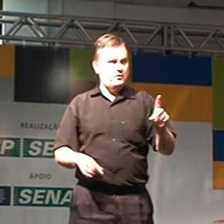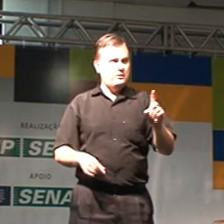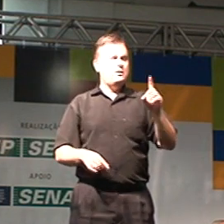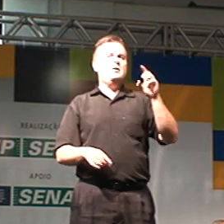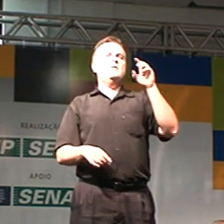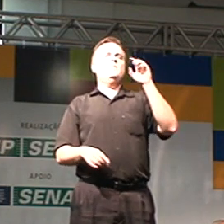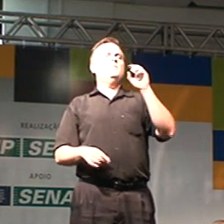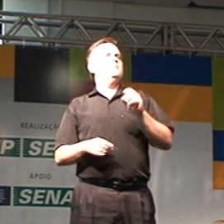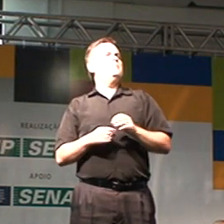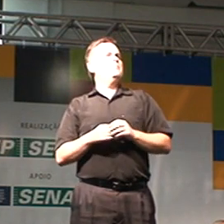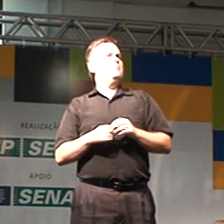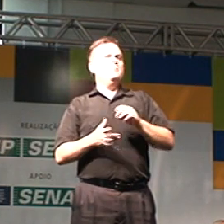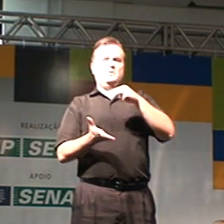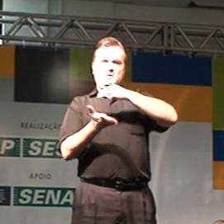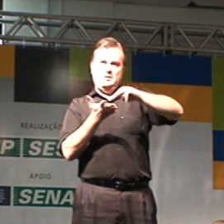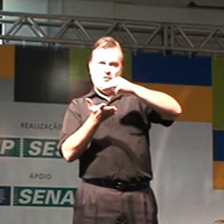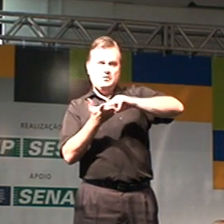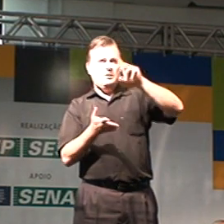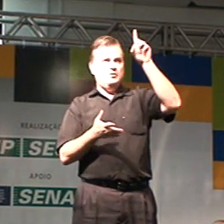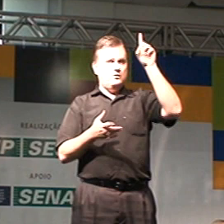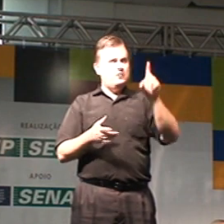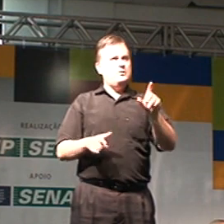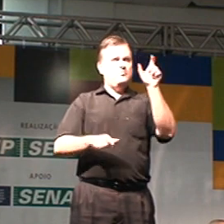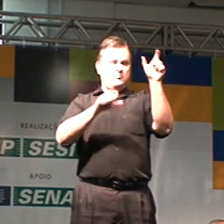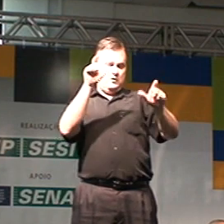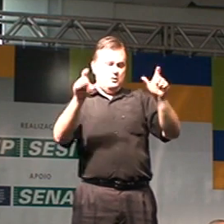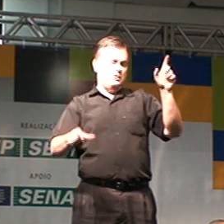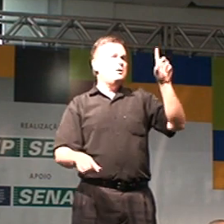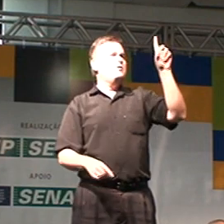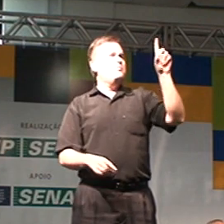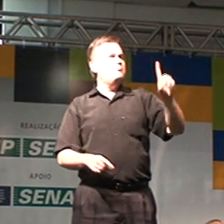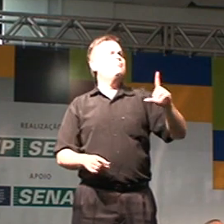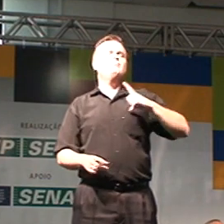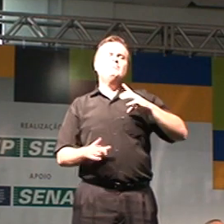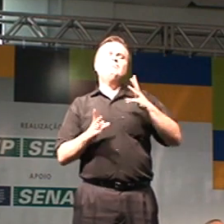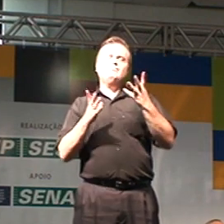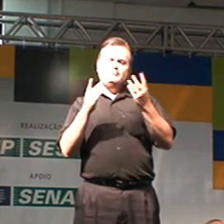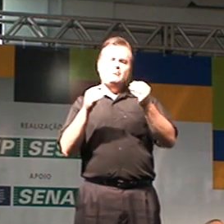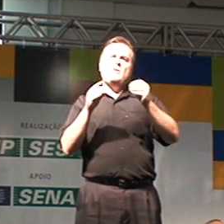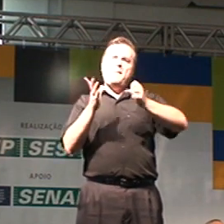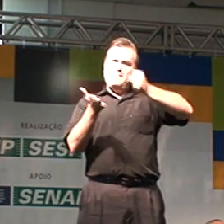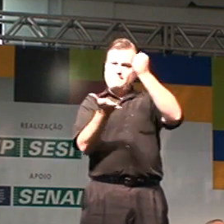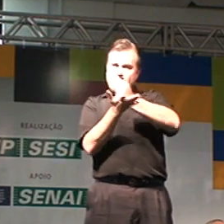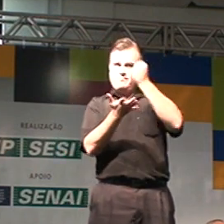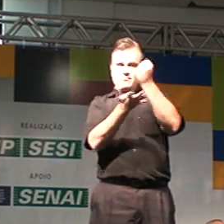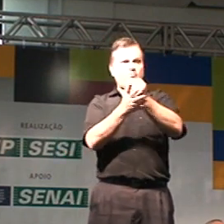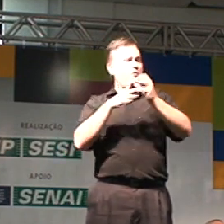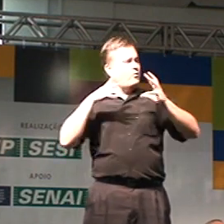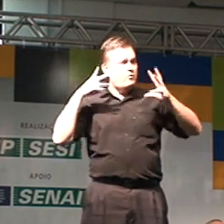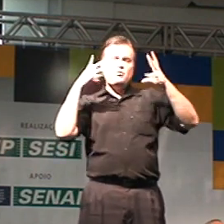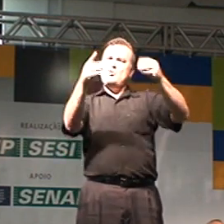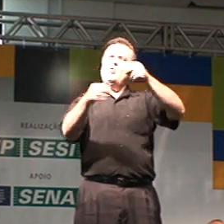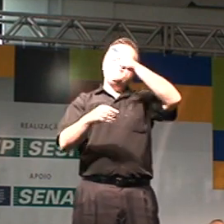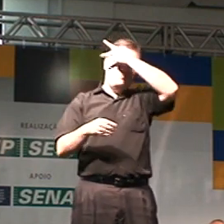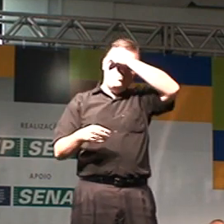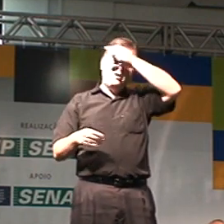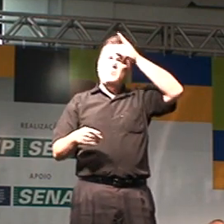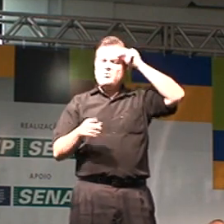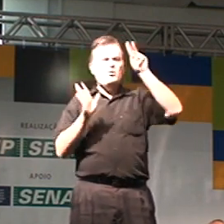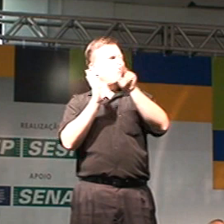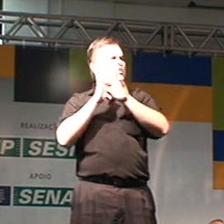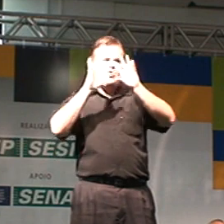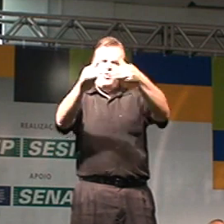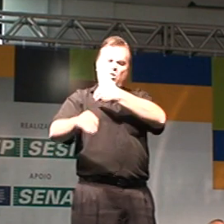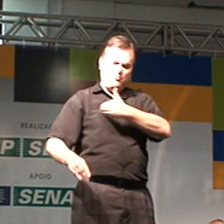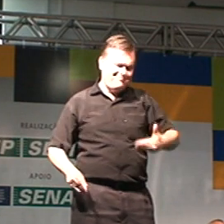a Secretaria dos Direitos da Pessoa com Deficiência, e vai ser protocolado em todos os órgãos públicos de